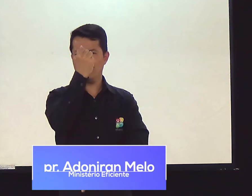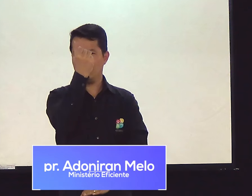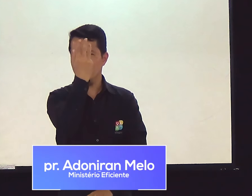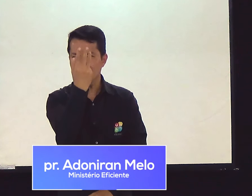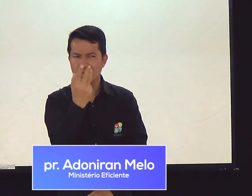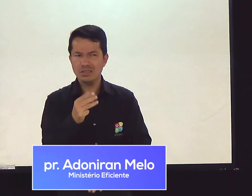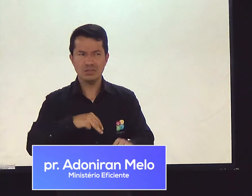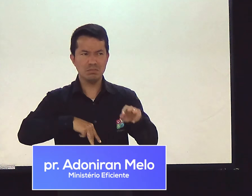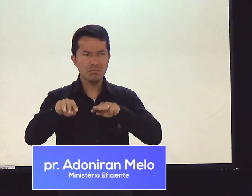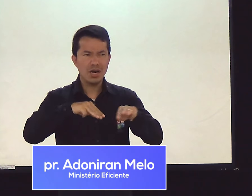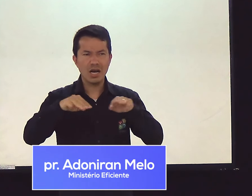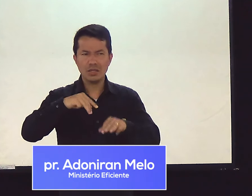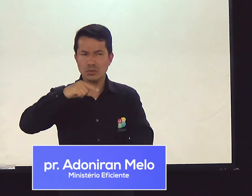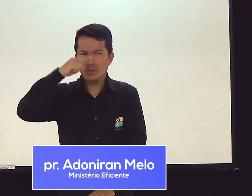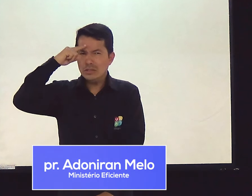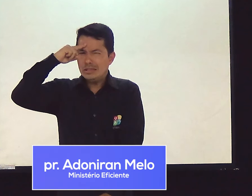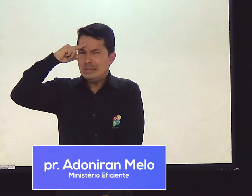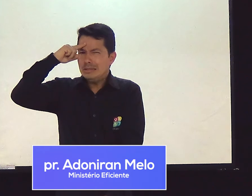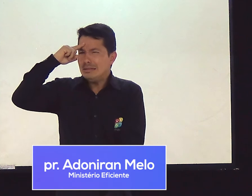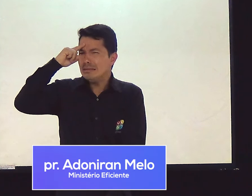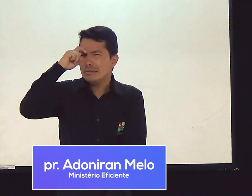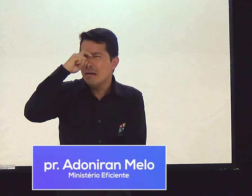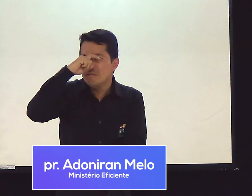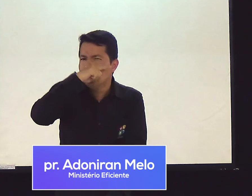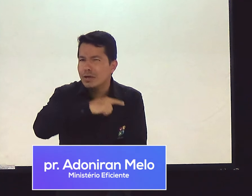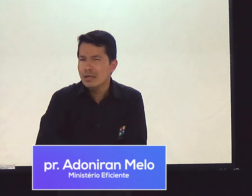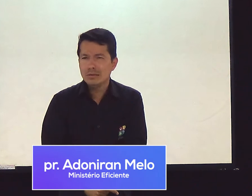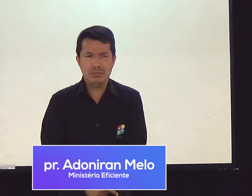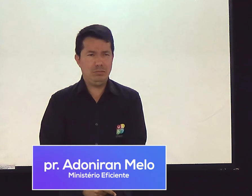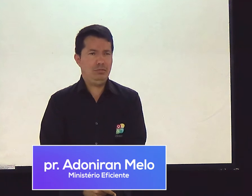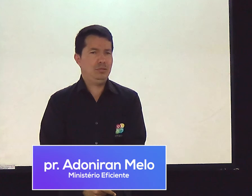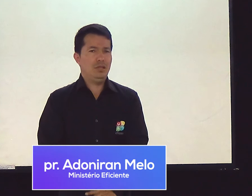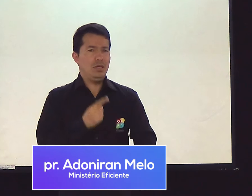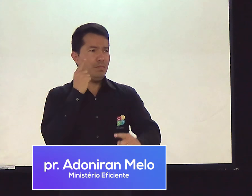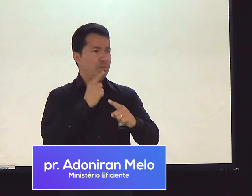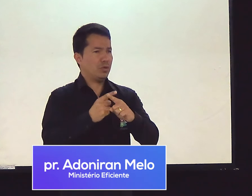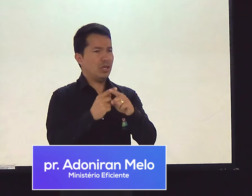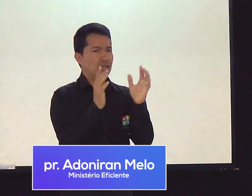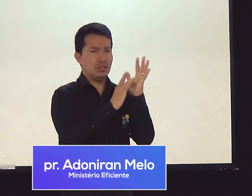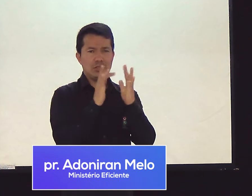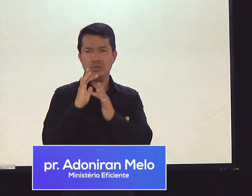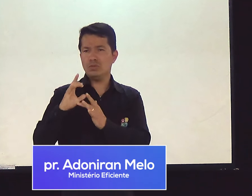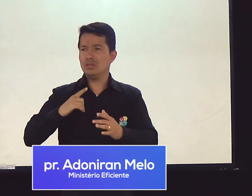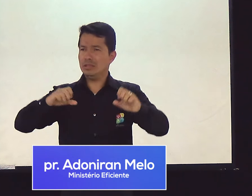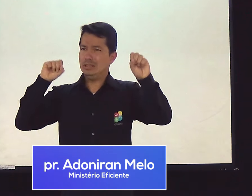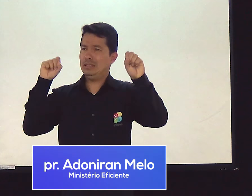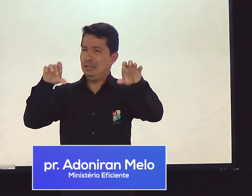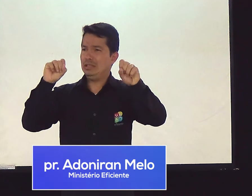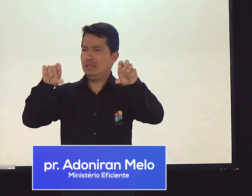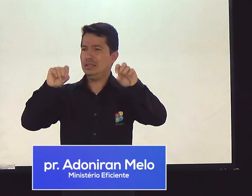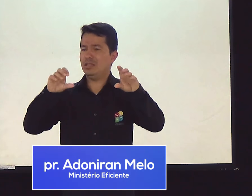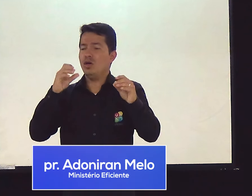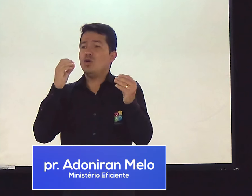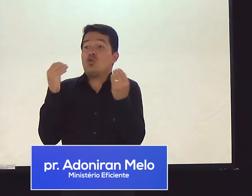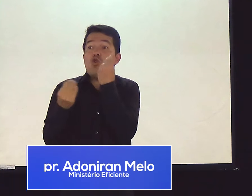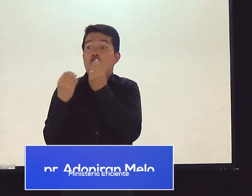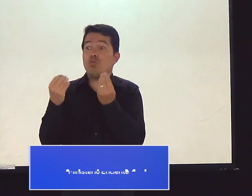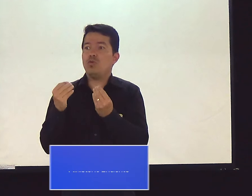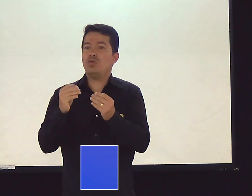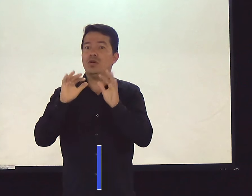Capítulo 13. Esse capítulo de Marcos é um capítulo complicado. Porque Jesus traz